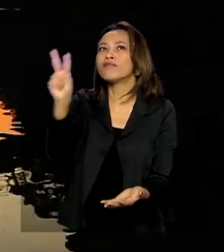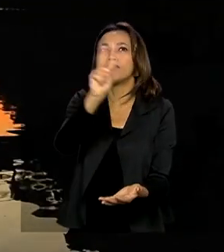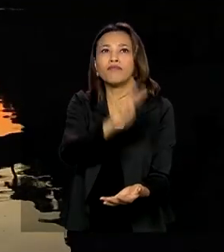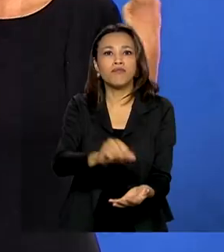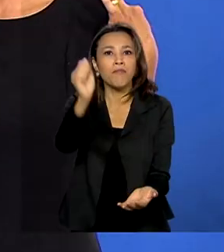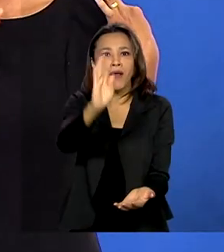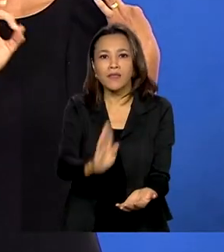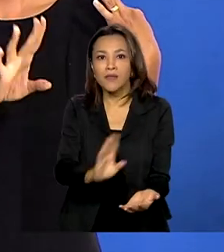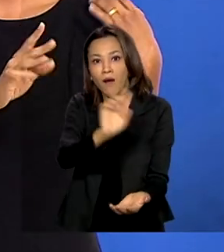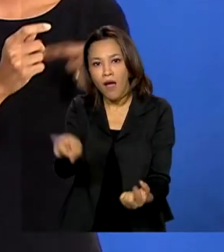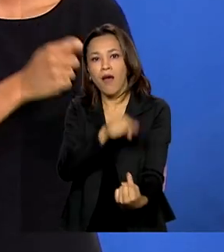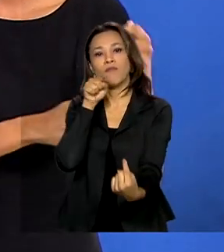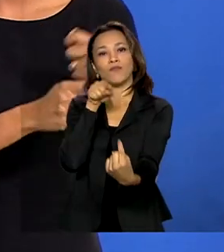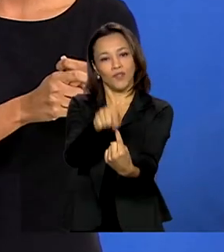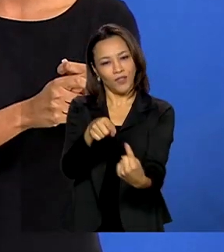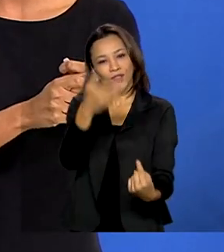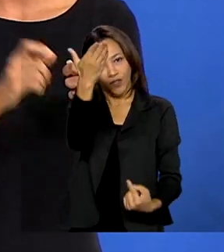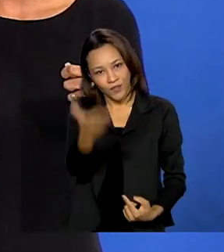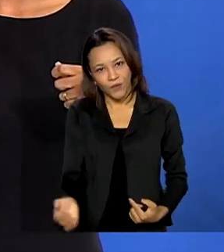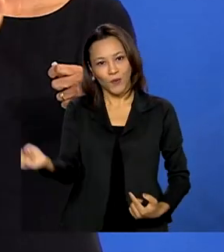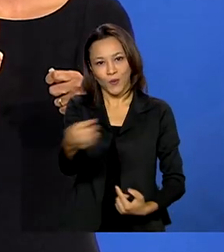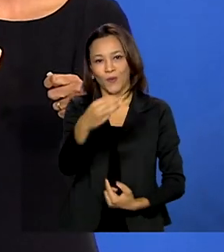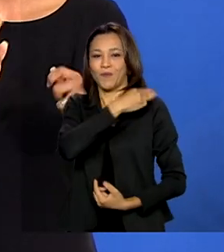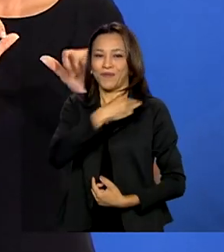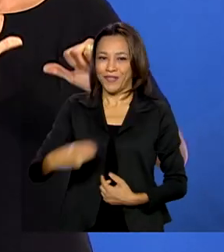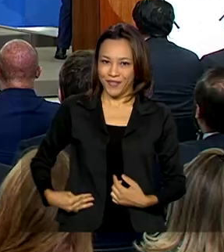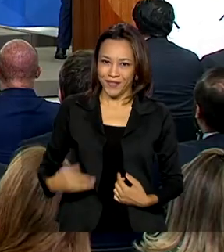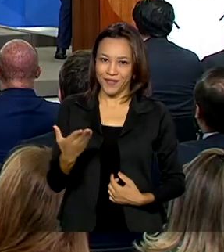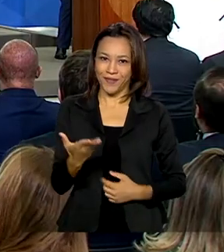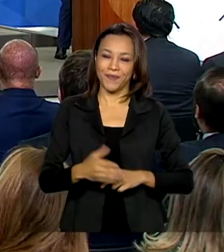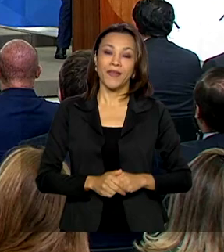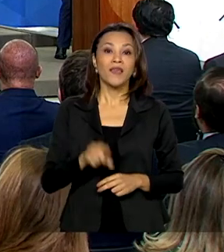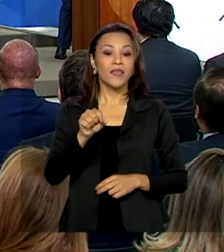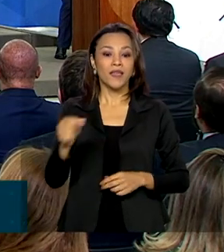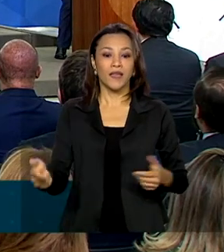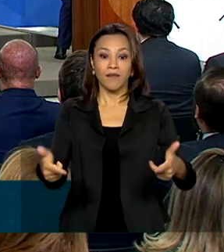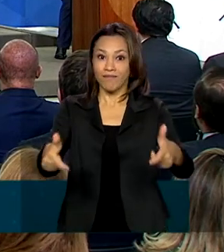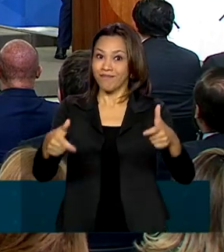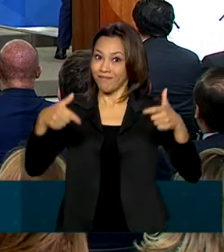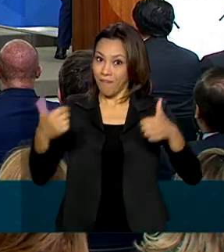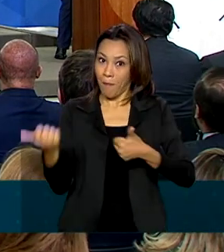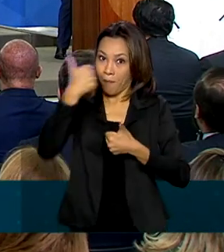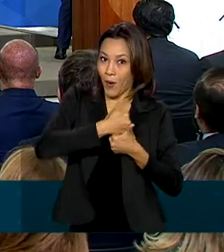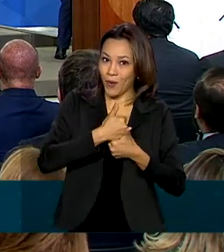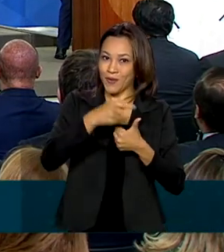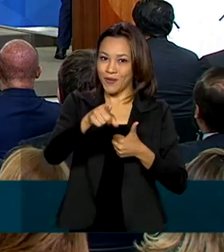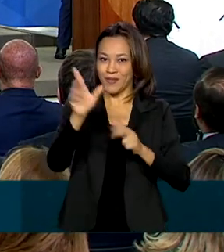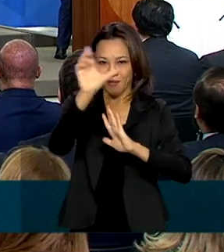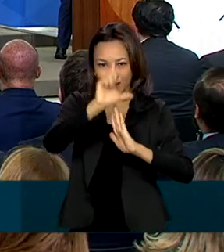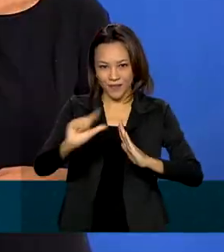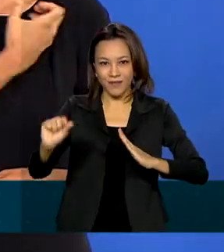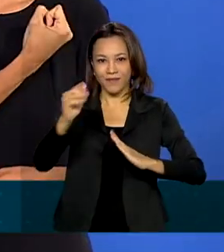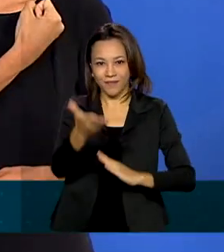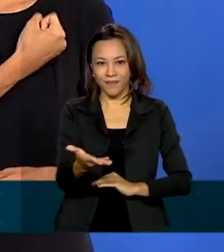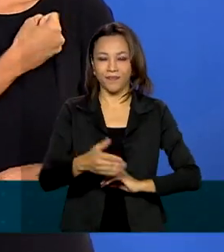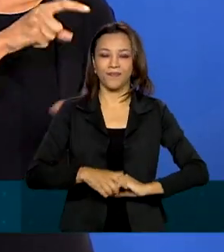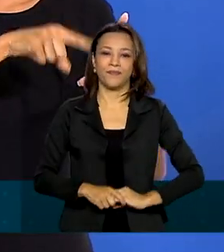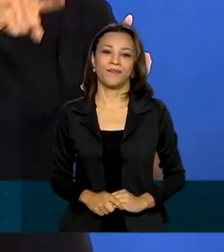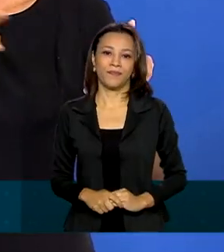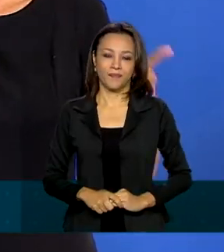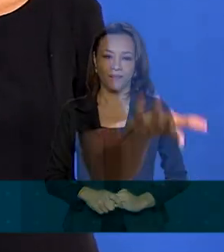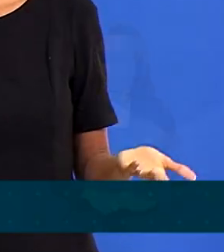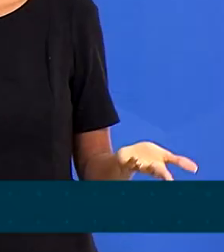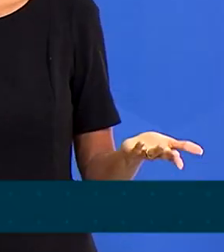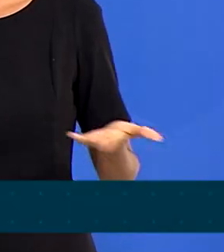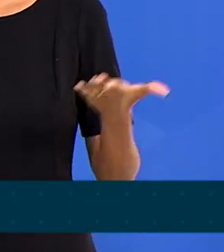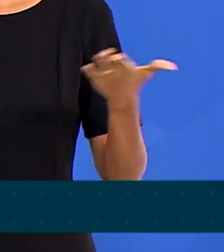é uma das metas do novo ministro do Turismo, Gilson Machado, que tomou posse em cerimônia no Palácio do Planalto. Somos hoje